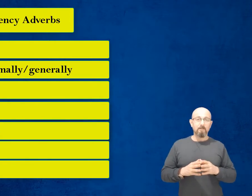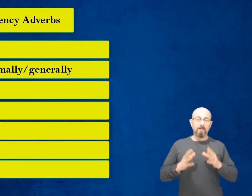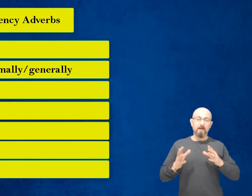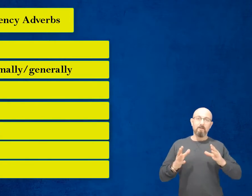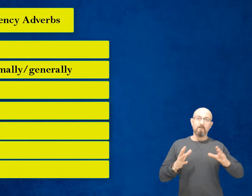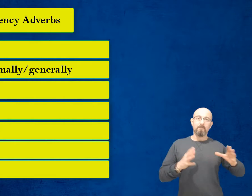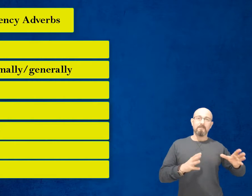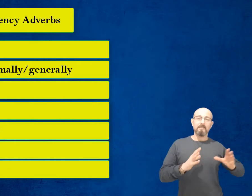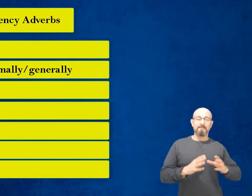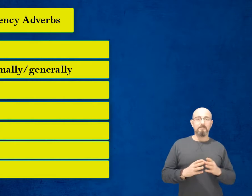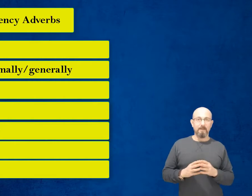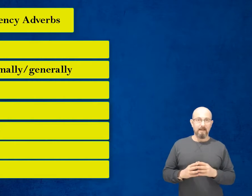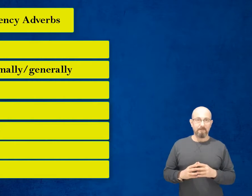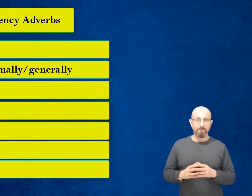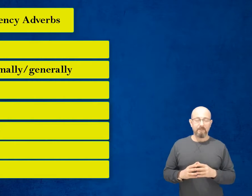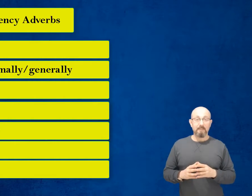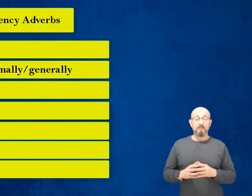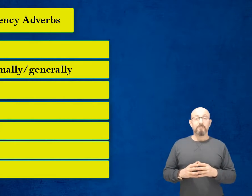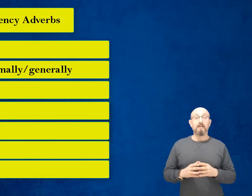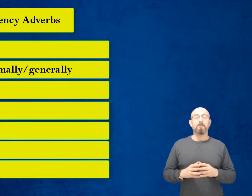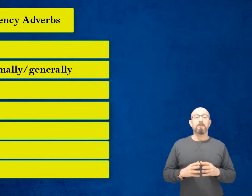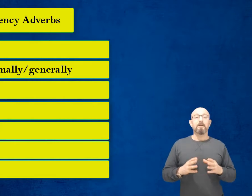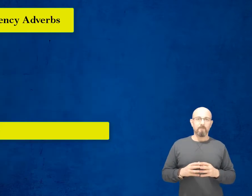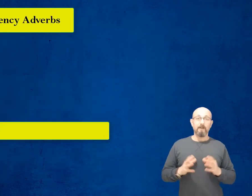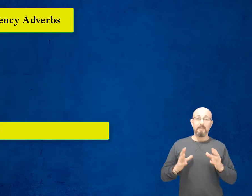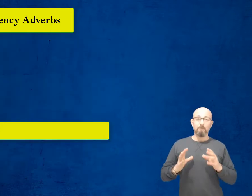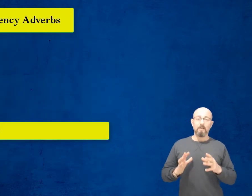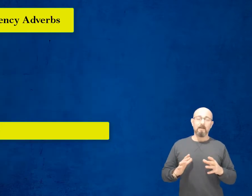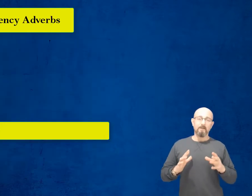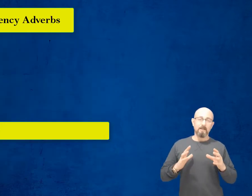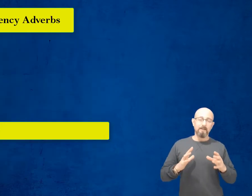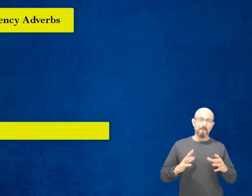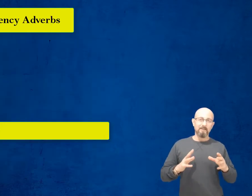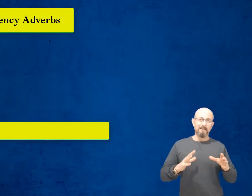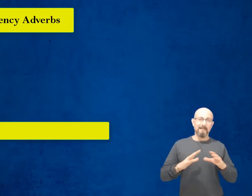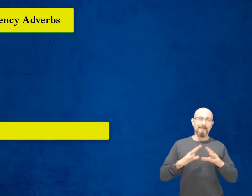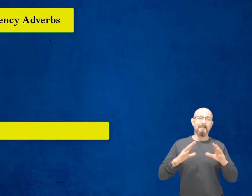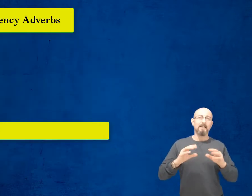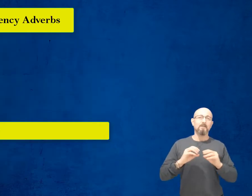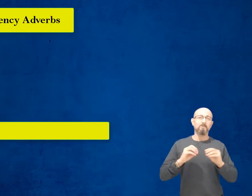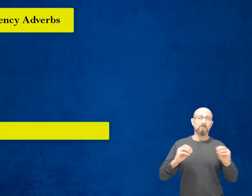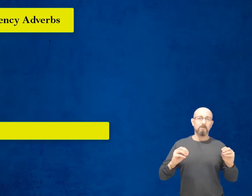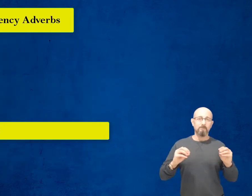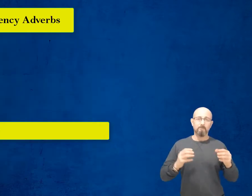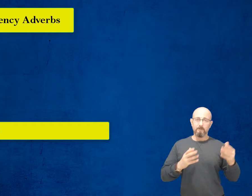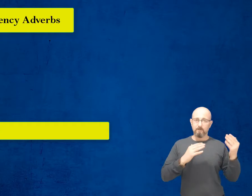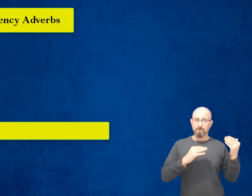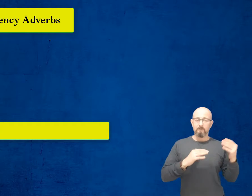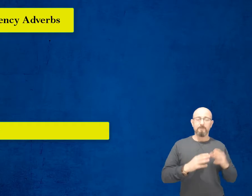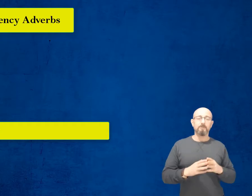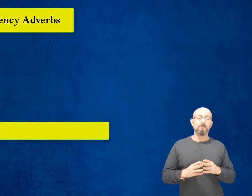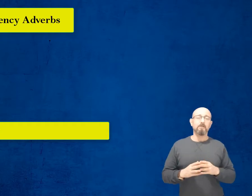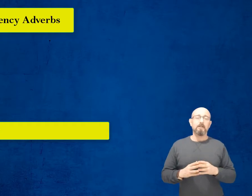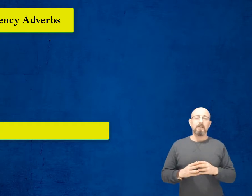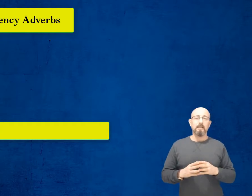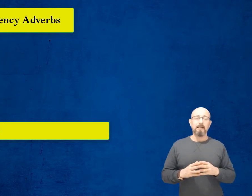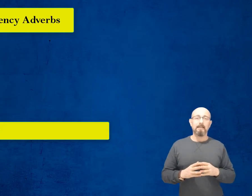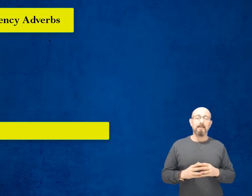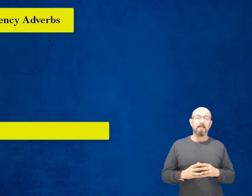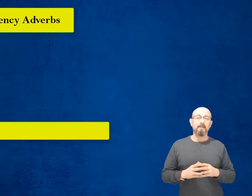فبالترتيب هاي طيب في عنا ملاحظة راح ناخد نحن حكينا على نطقهم في الفيديو اللي حكينا عليه